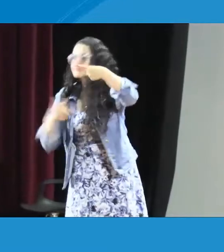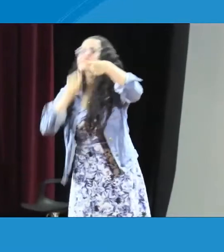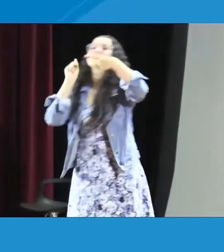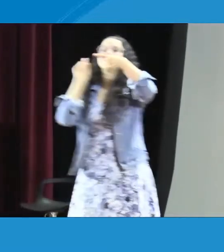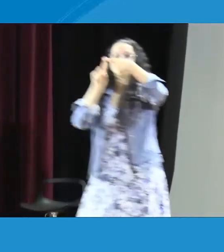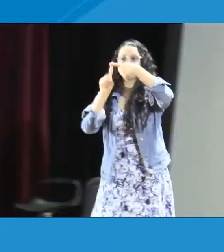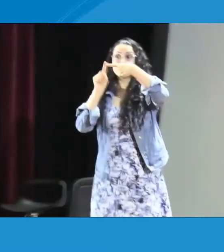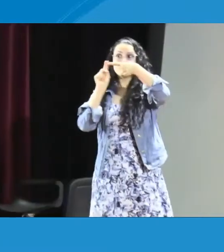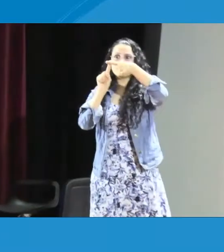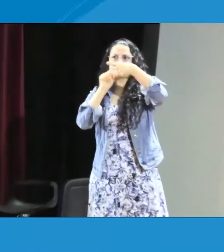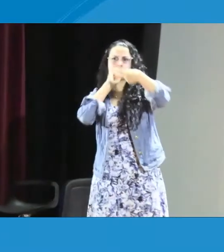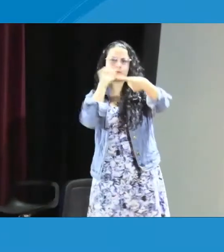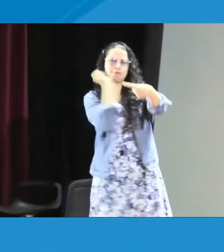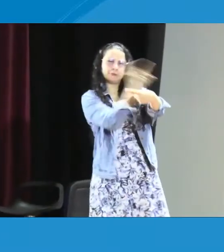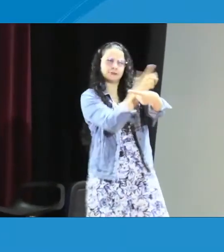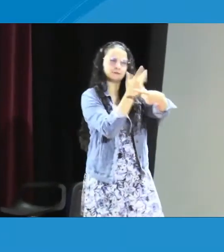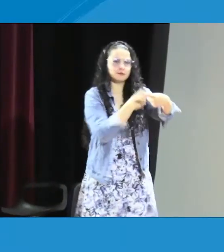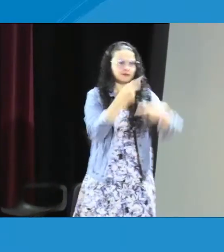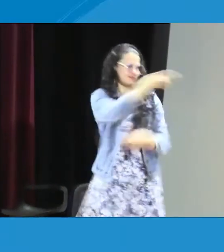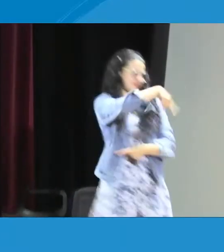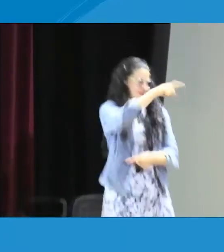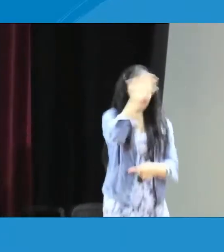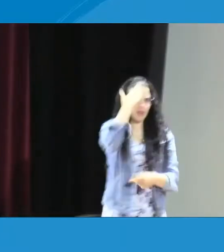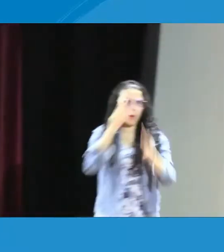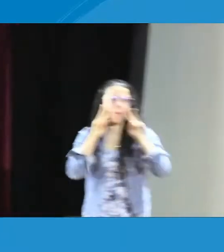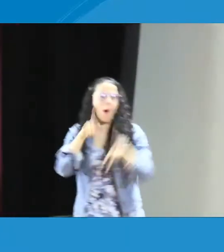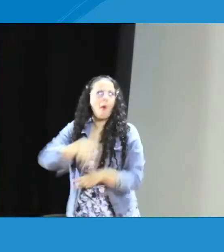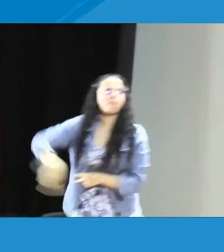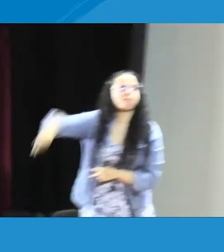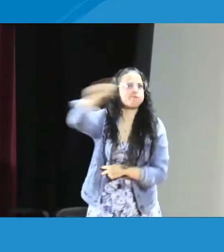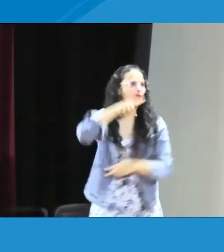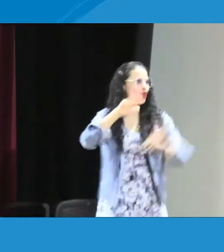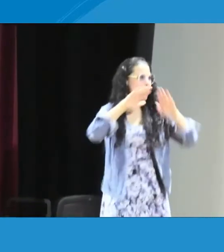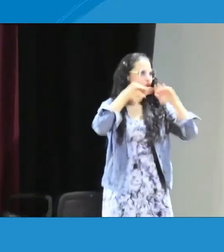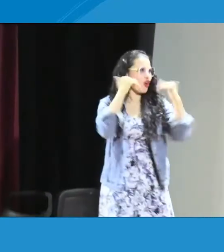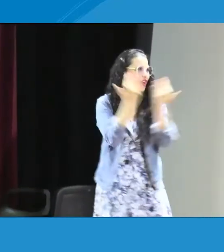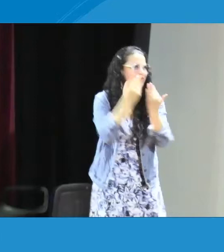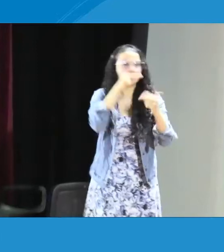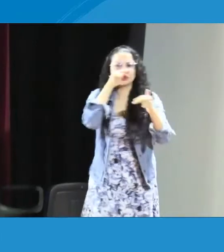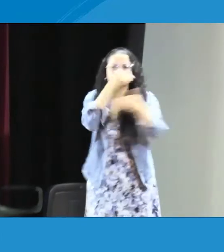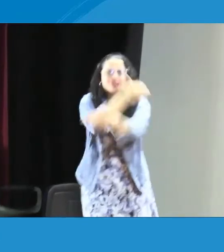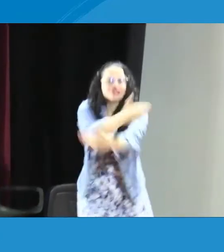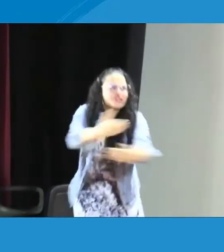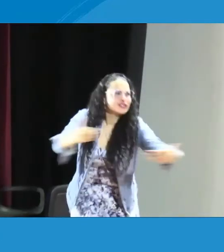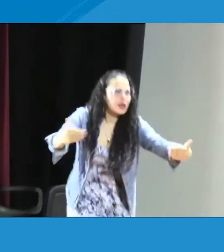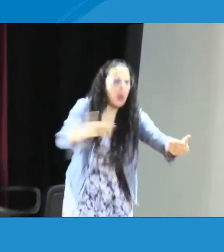con profesionales sordos. Tengo dos preguntas de asedus. Bien, la primera pregunta es,